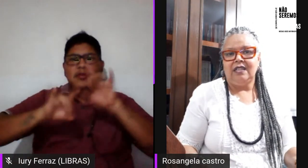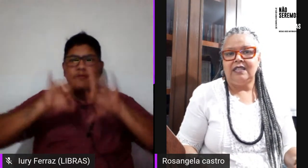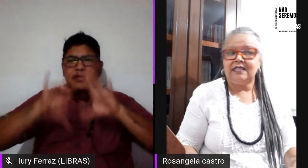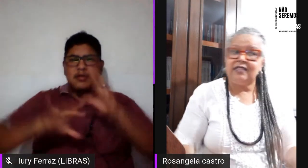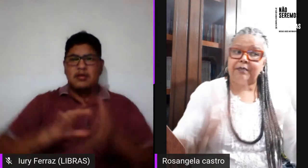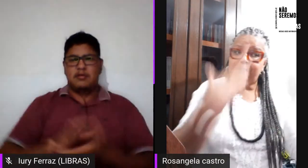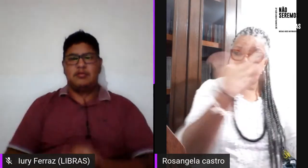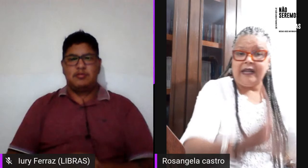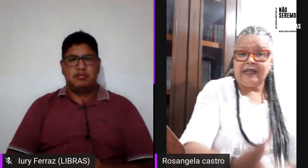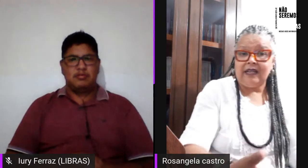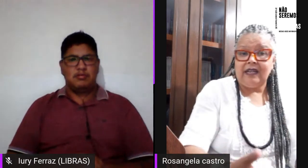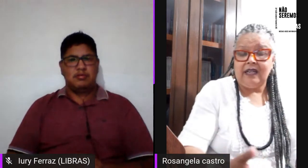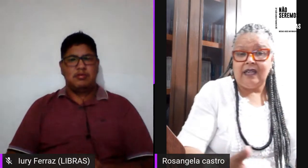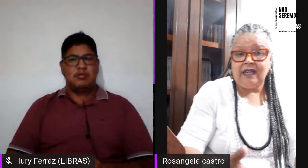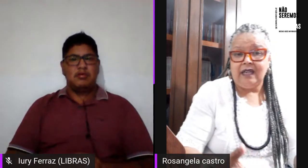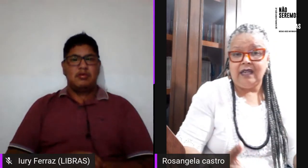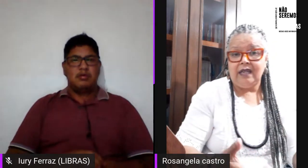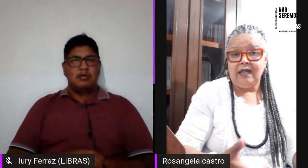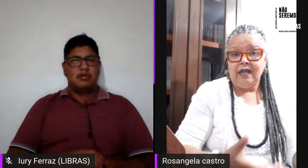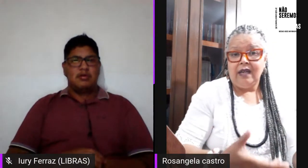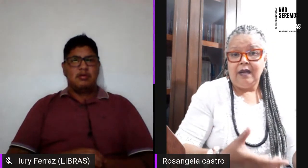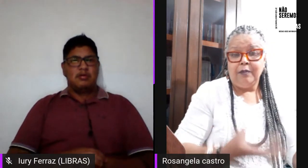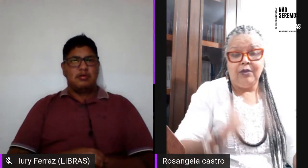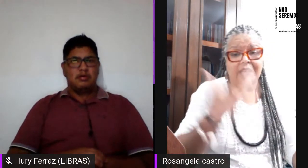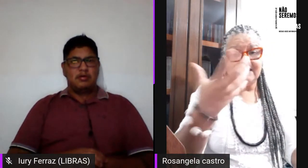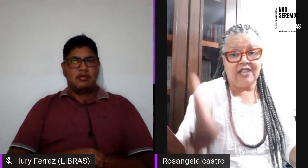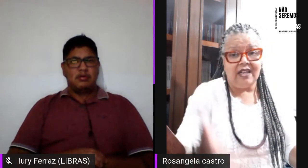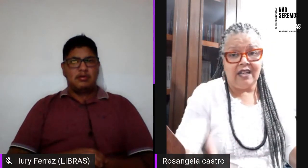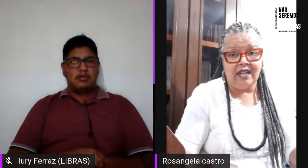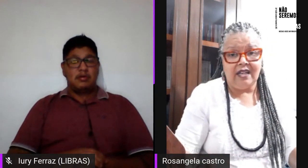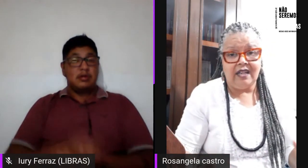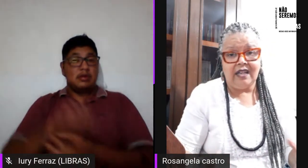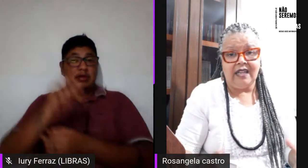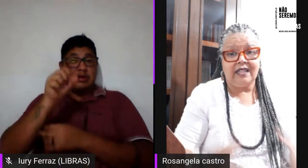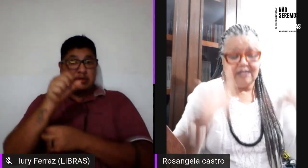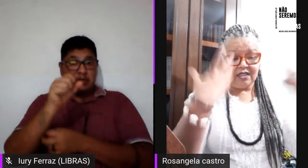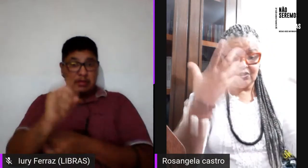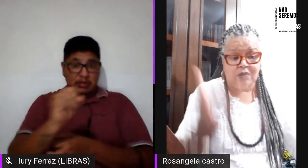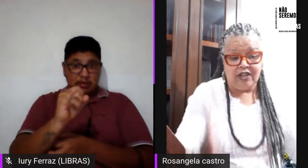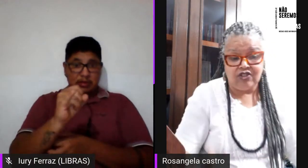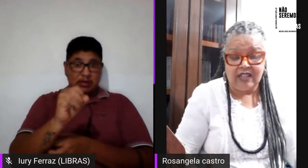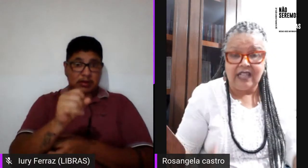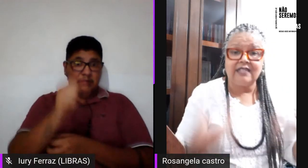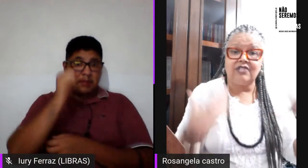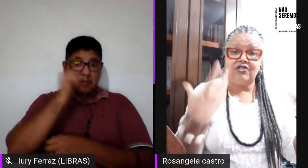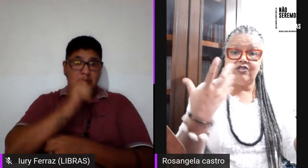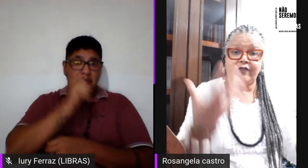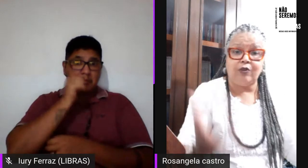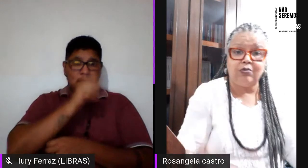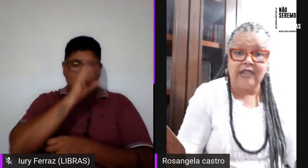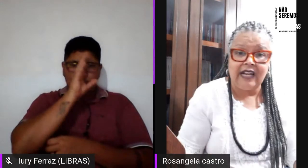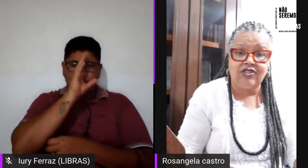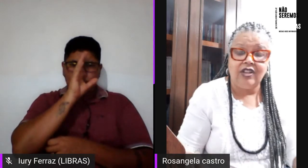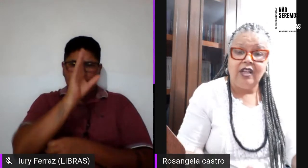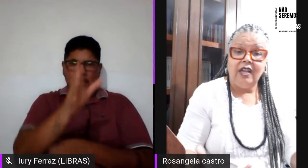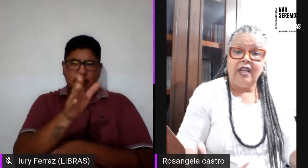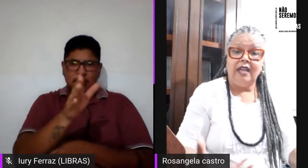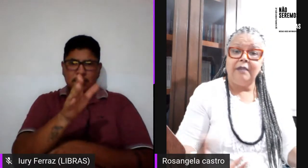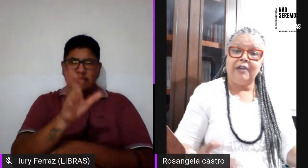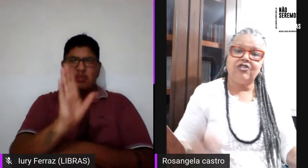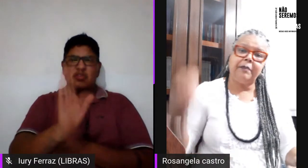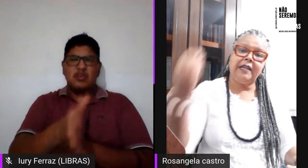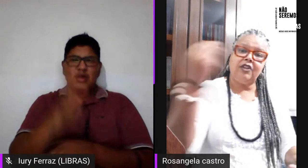né se para mulheres heterossexuais já tem essa dificuldade